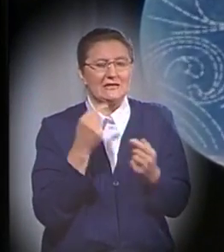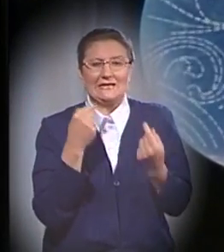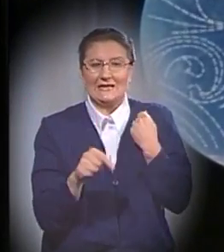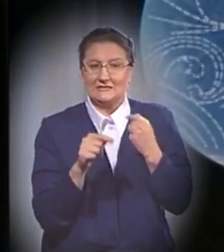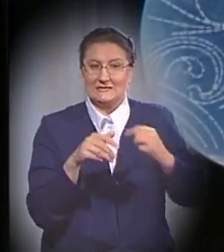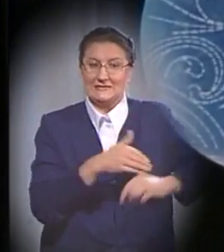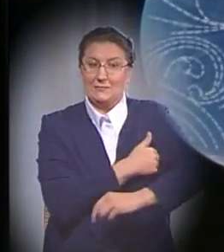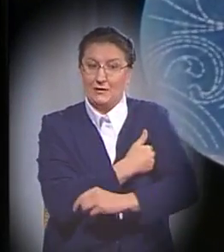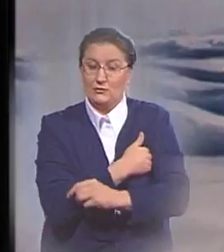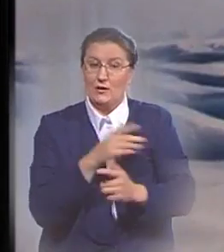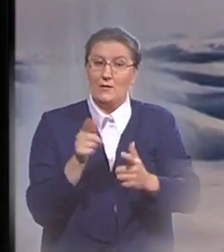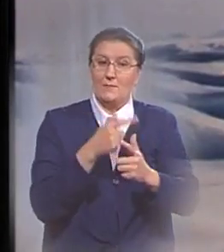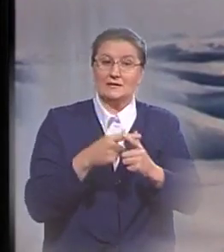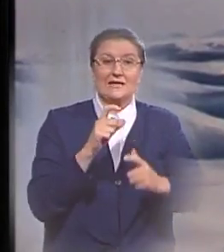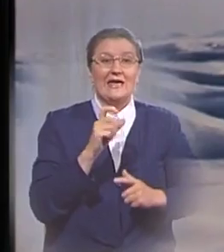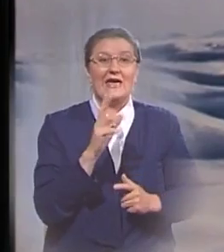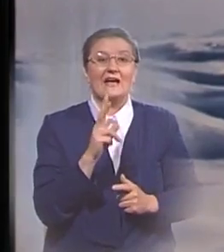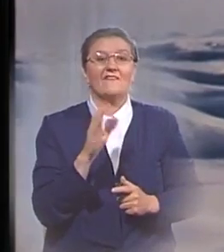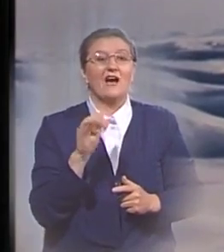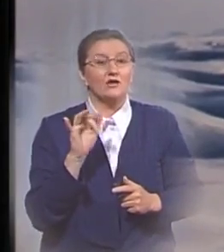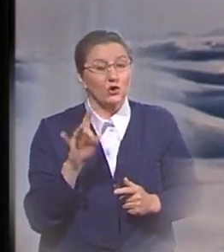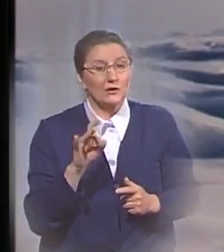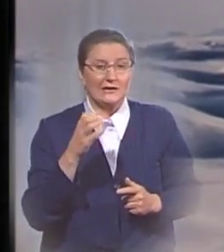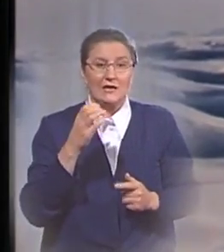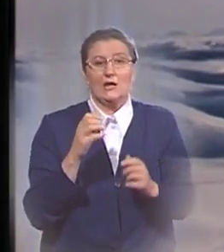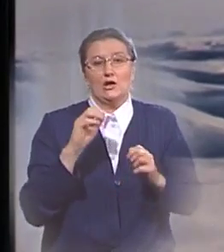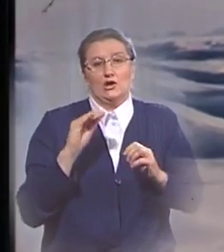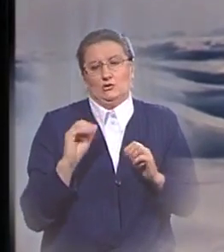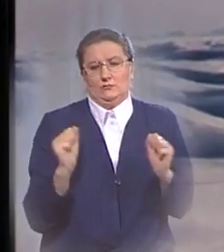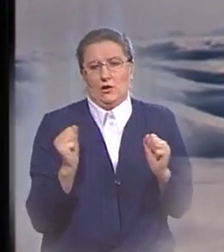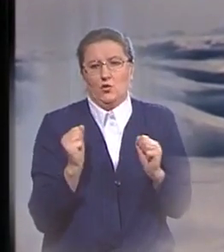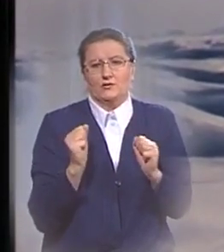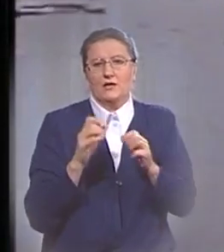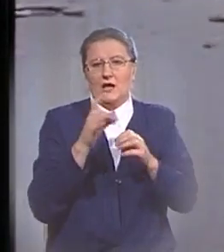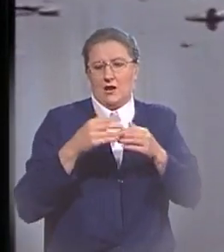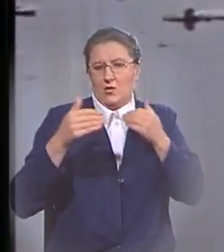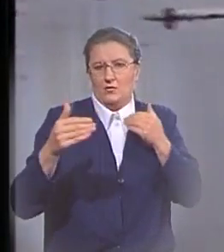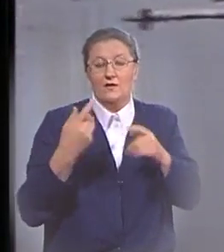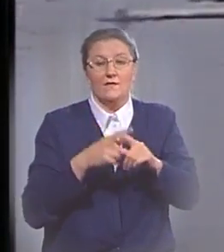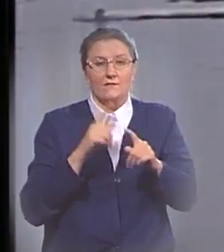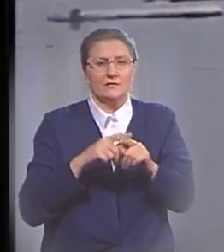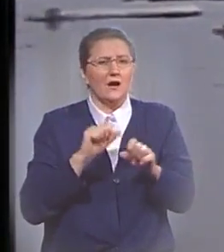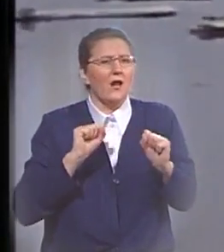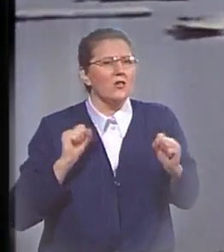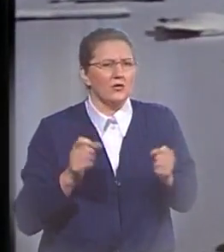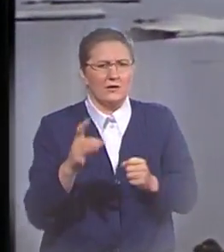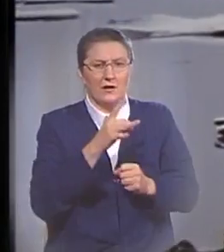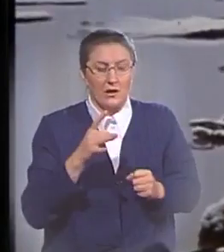температурах между экваториальными и полярными районами. В этих полярных районах, где когда-то было